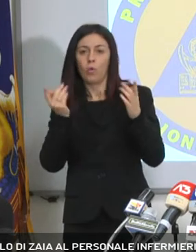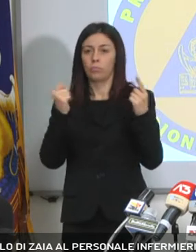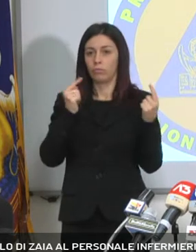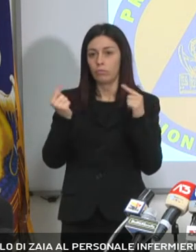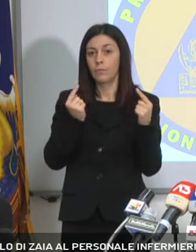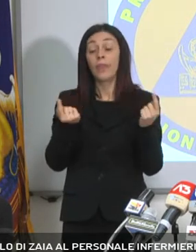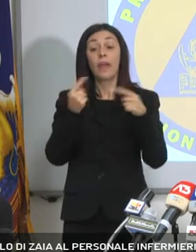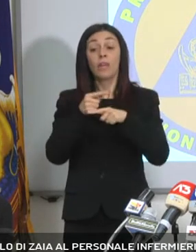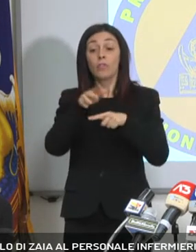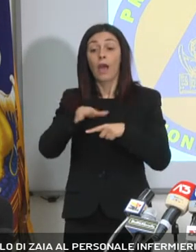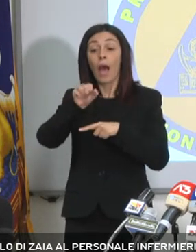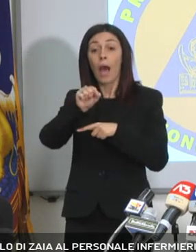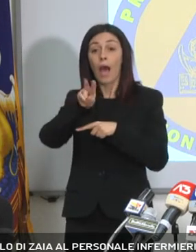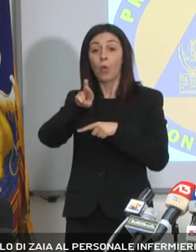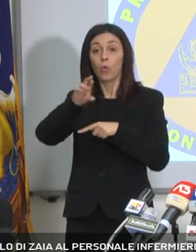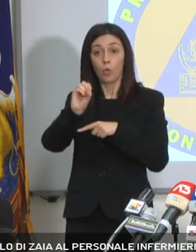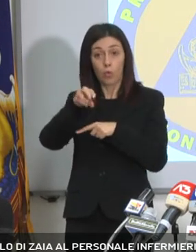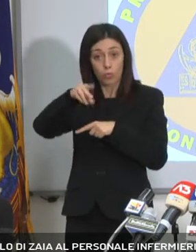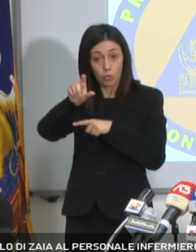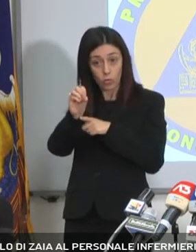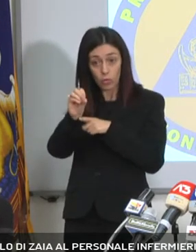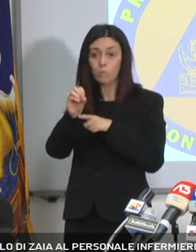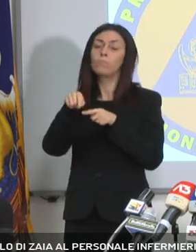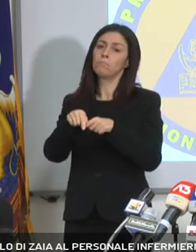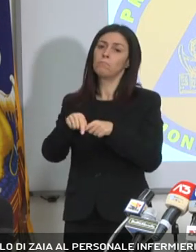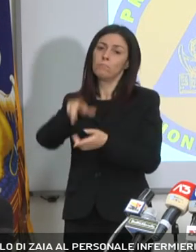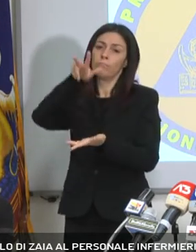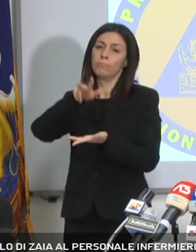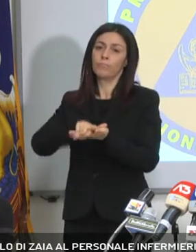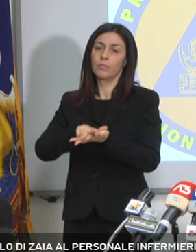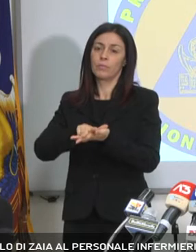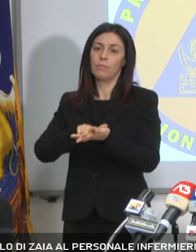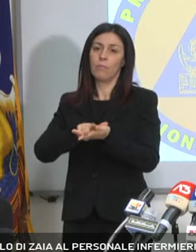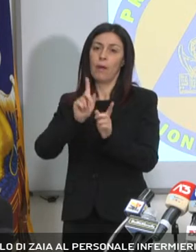Auronzo informo che è stato predisposto uno screening alla popolazione.